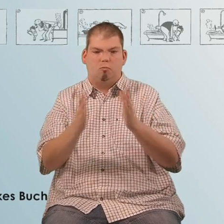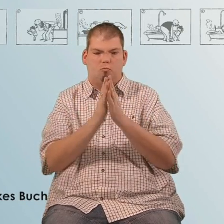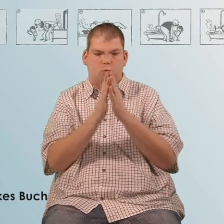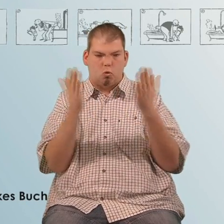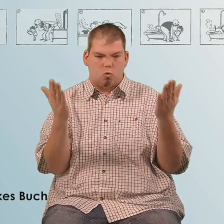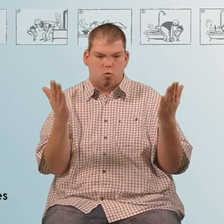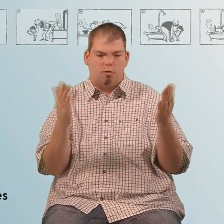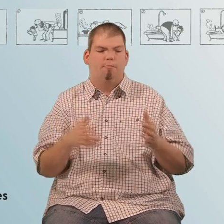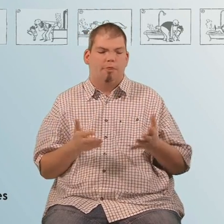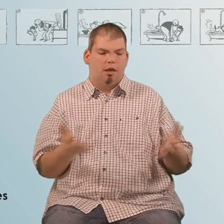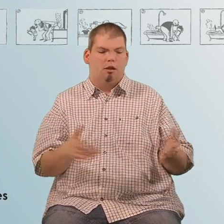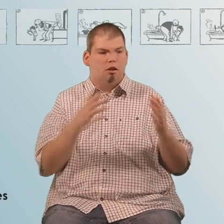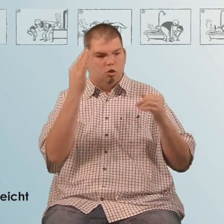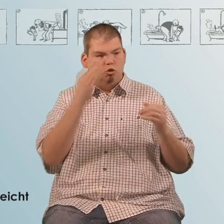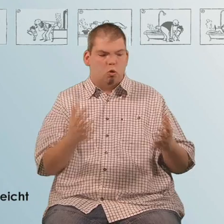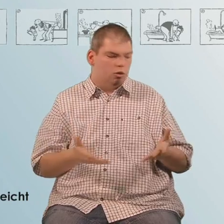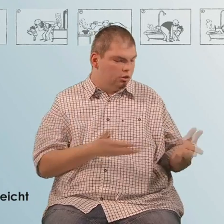ein dickes Buch hervorzieht und es den beiden überreicht.